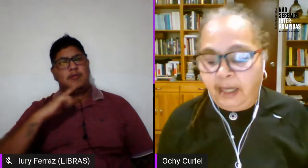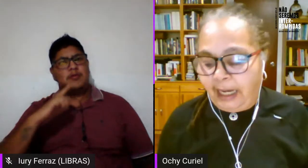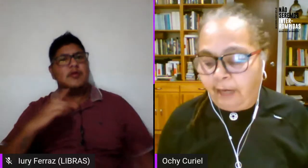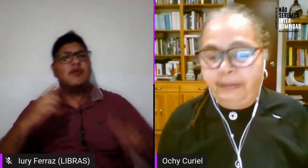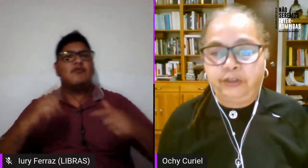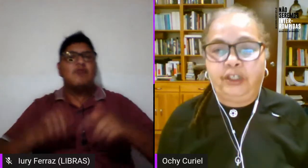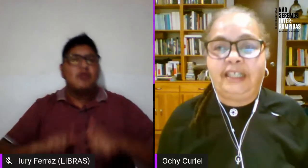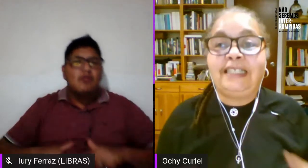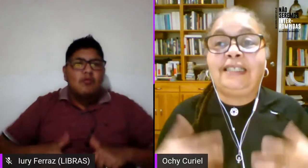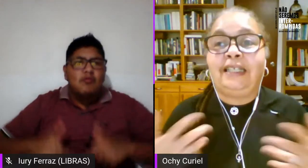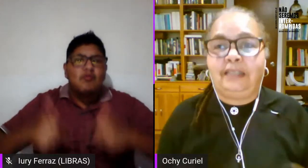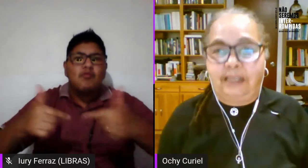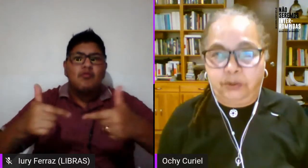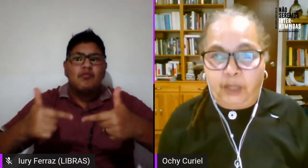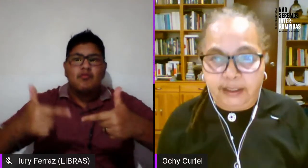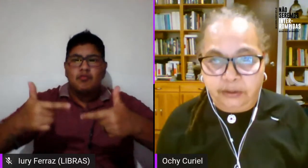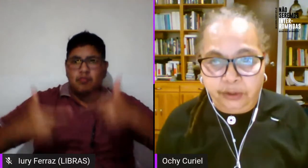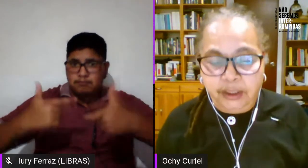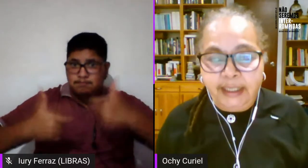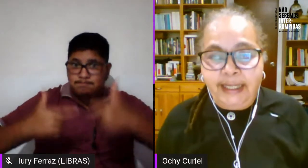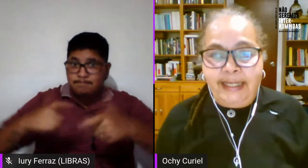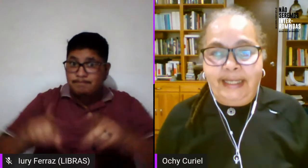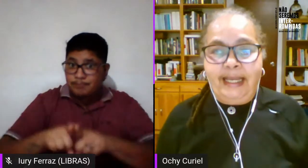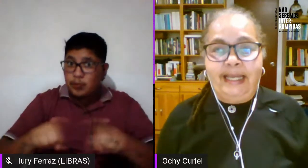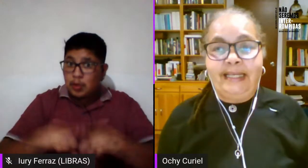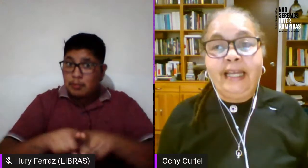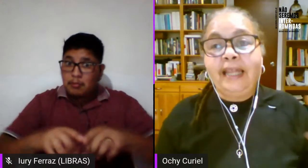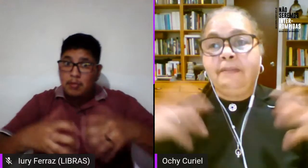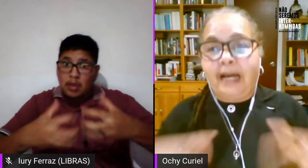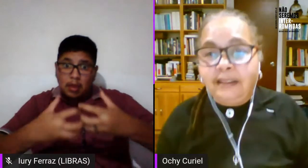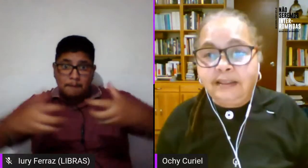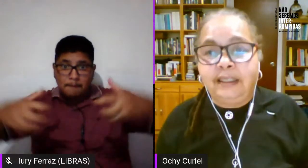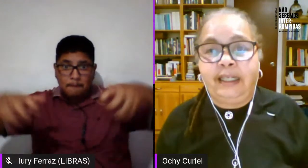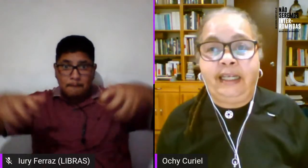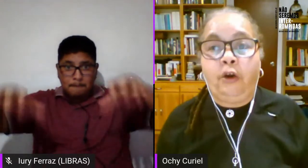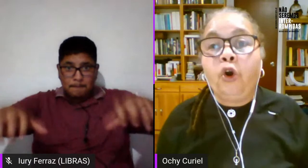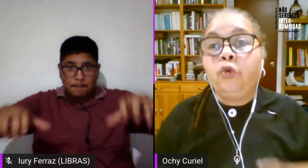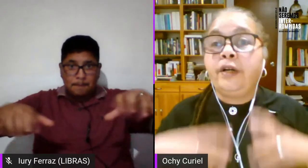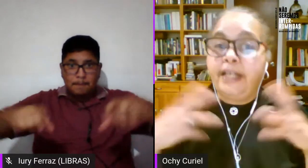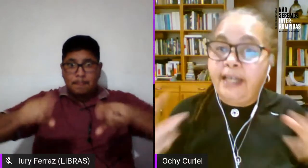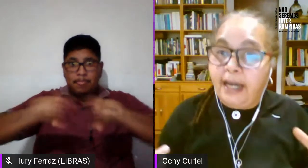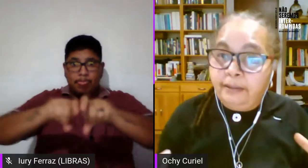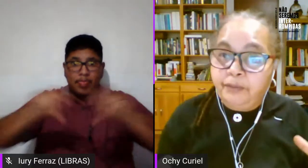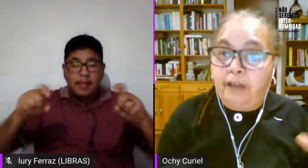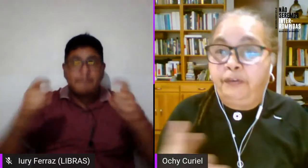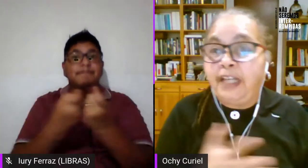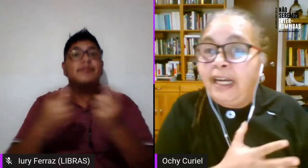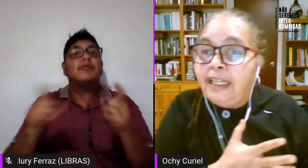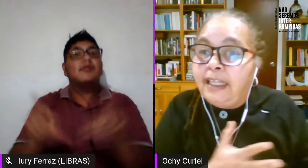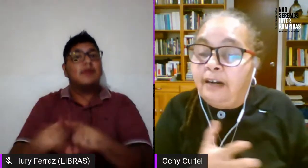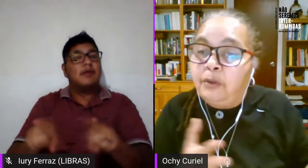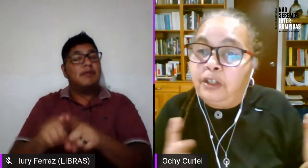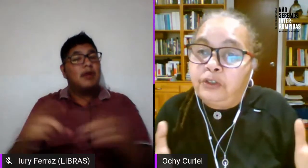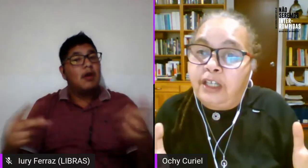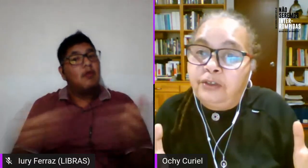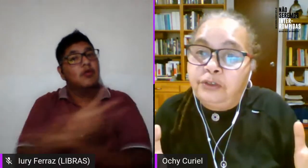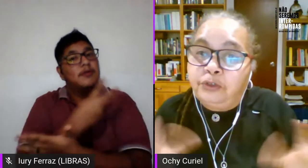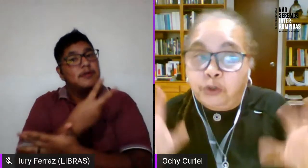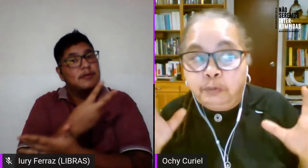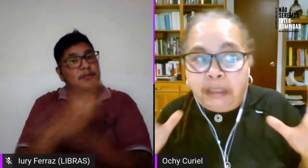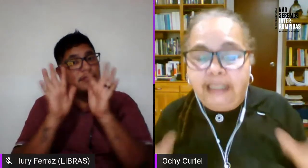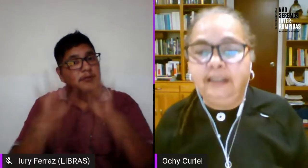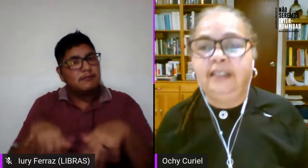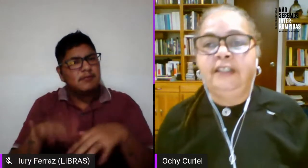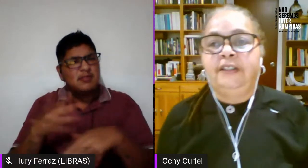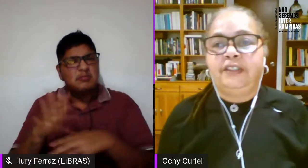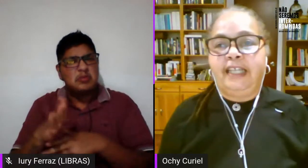también a las personas disidentes sexuales y además ocurría a finales digamos de los años